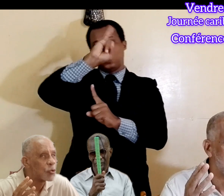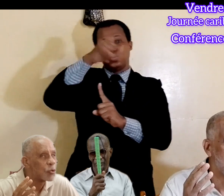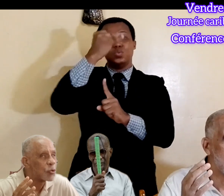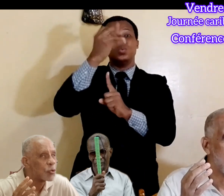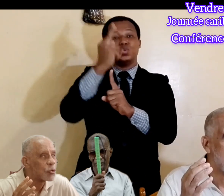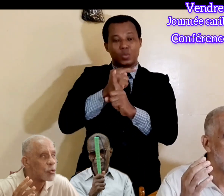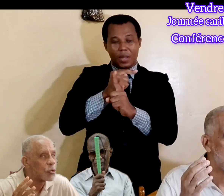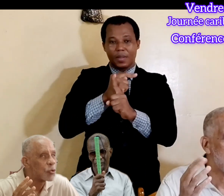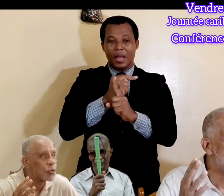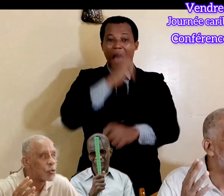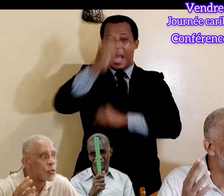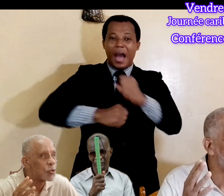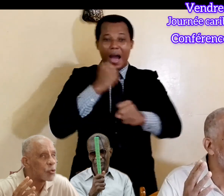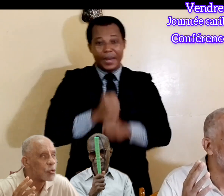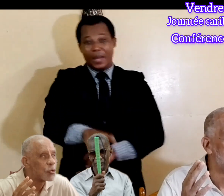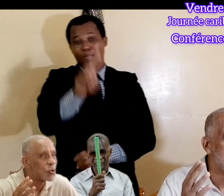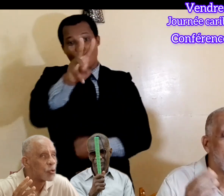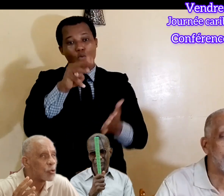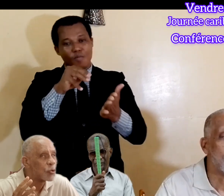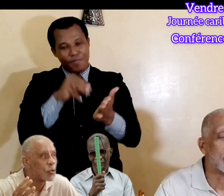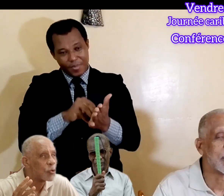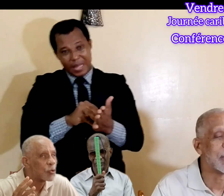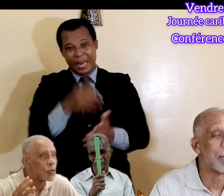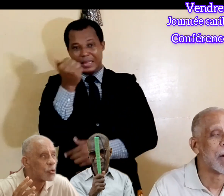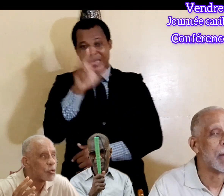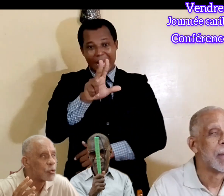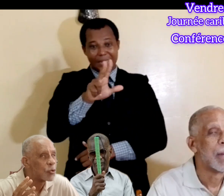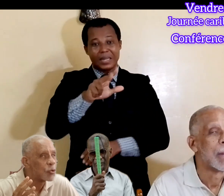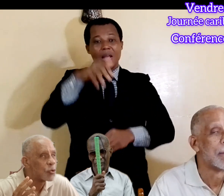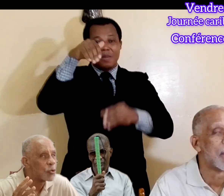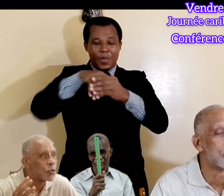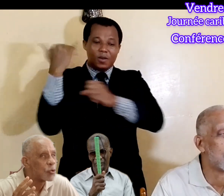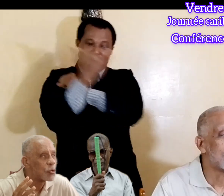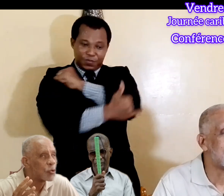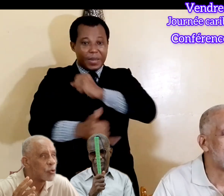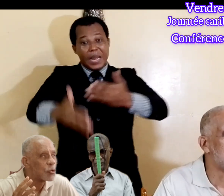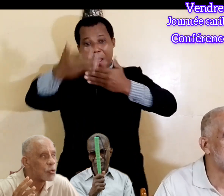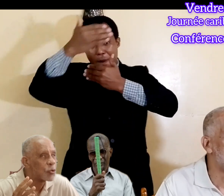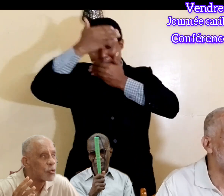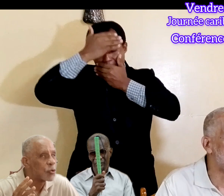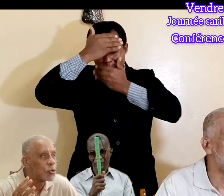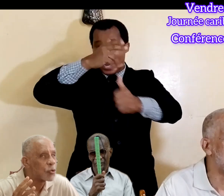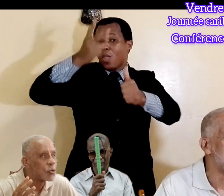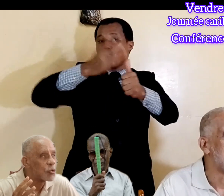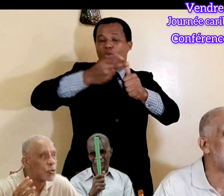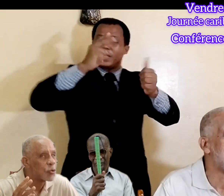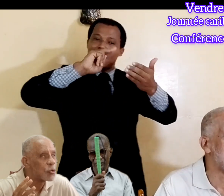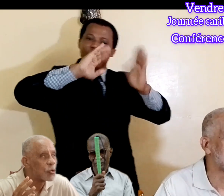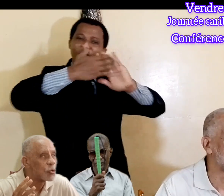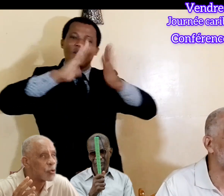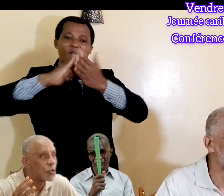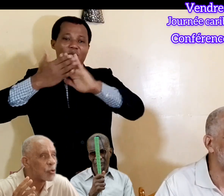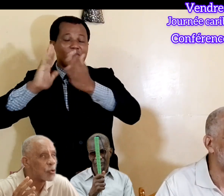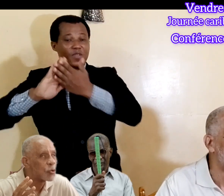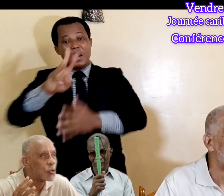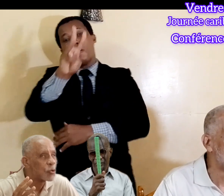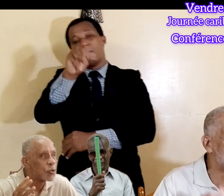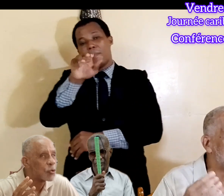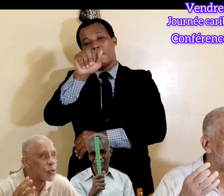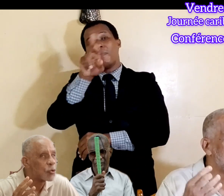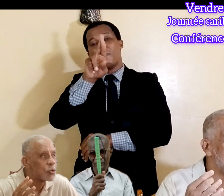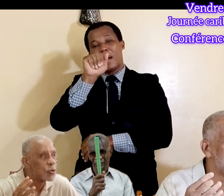au Maroc, et plus précisément, notre deuxième ville marocaine, Marrakech.